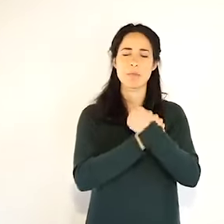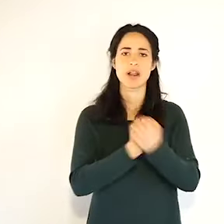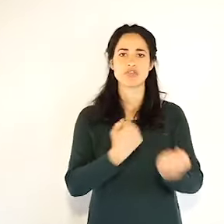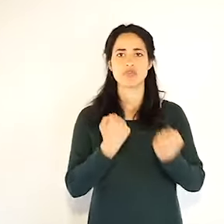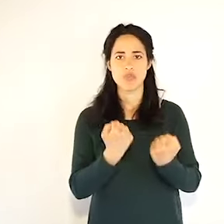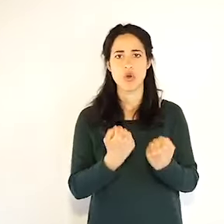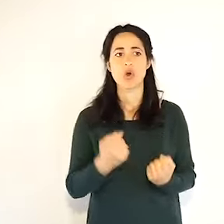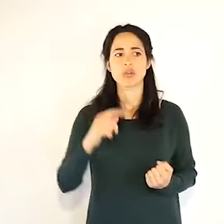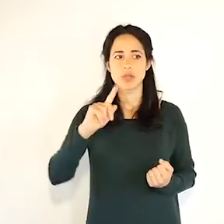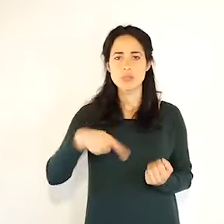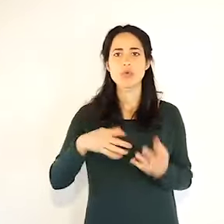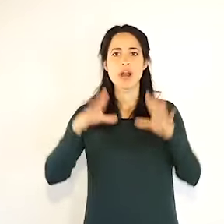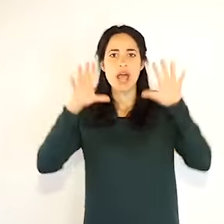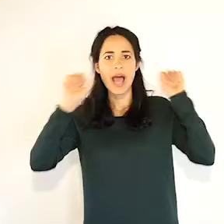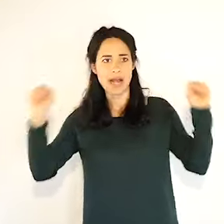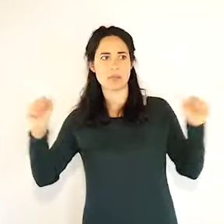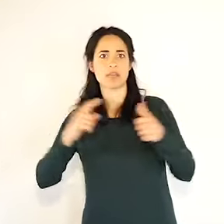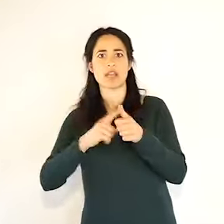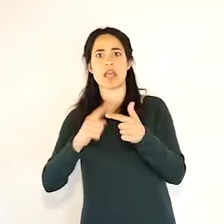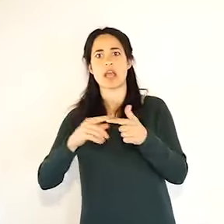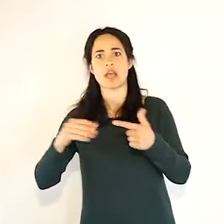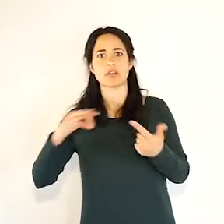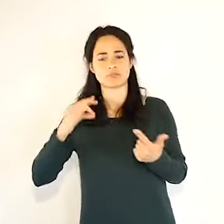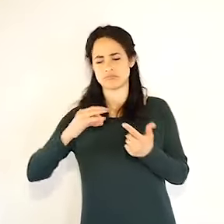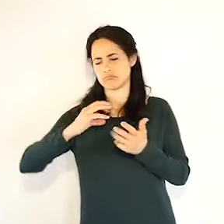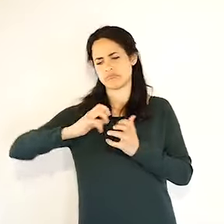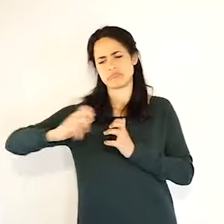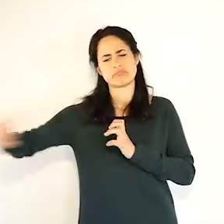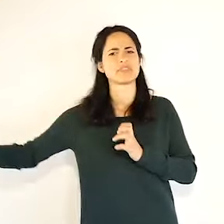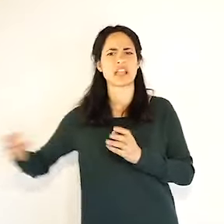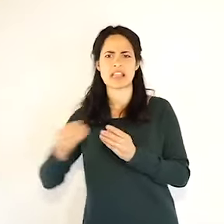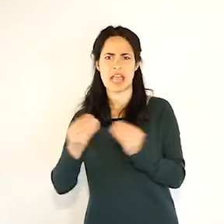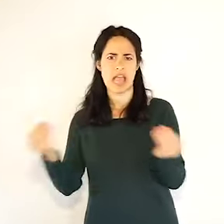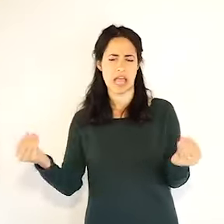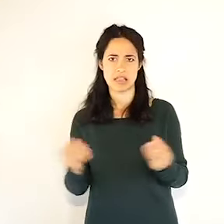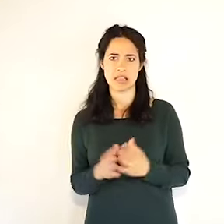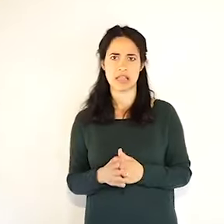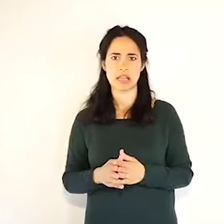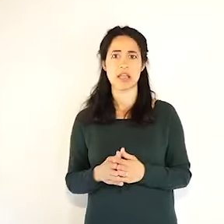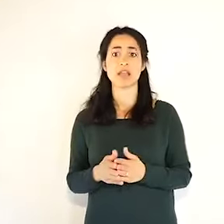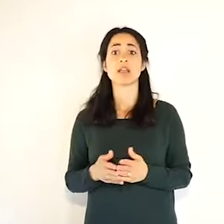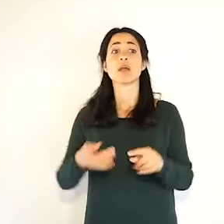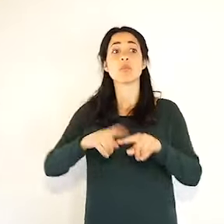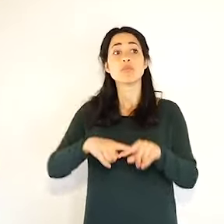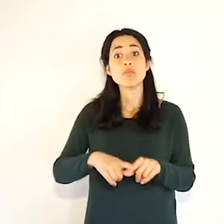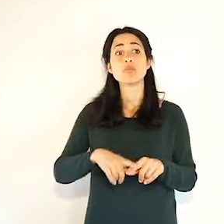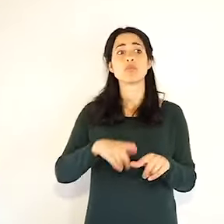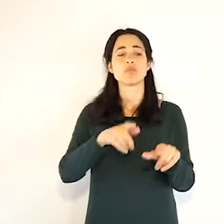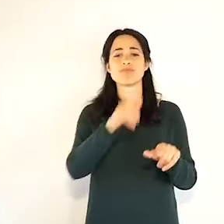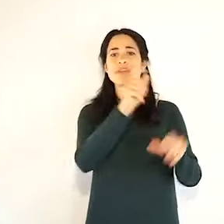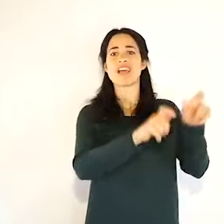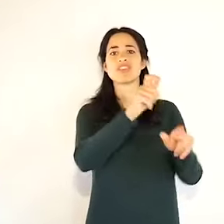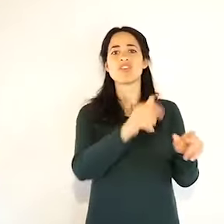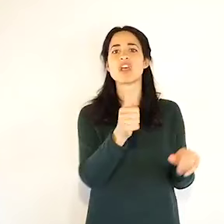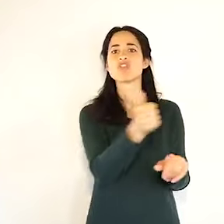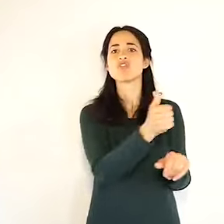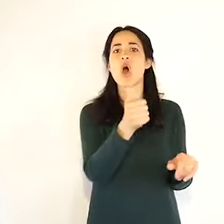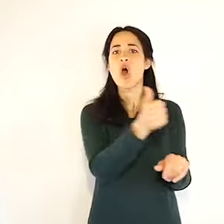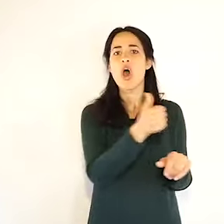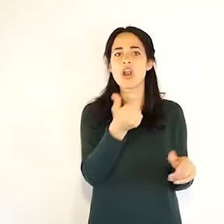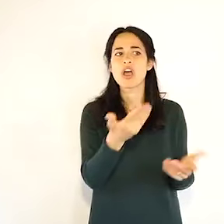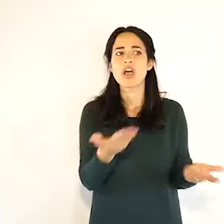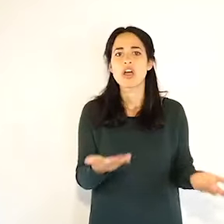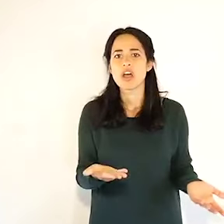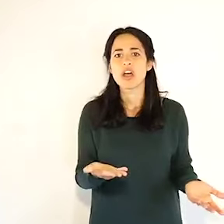abbraccio davvero grandissimo a loro ma ci sono tante altre persone ci sono persone che magari vivono sole e